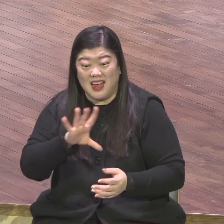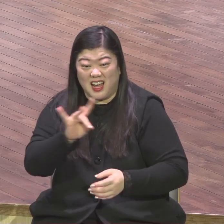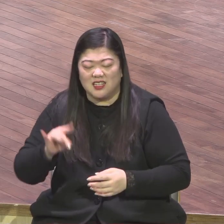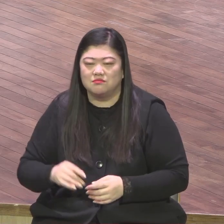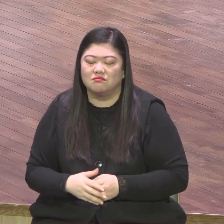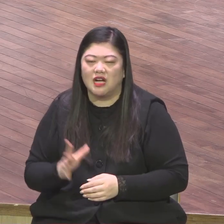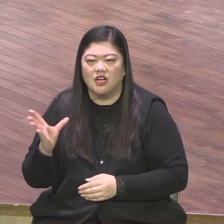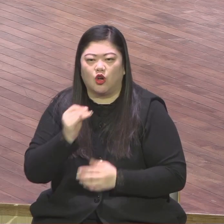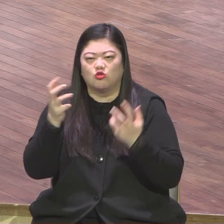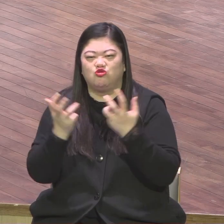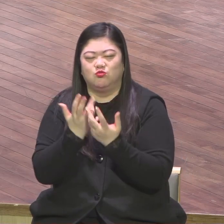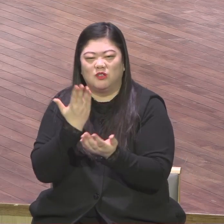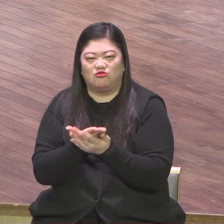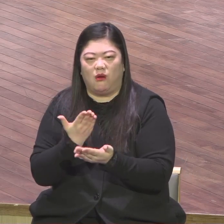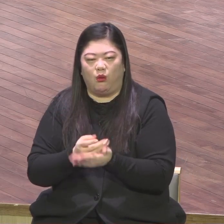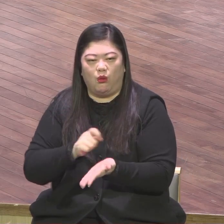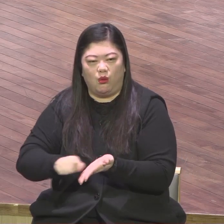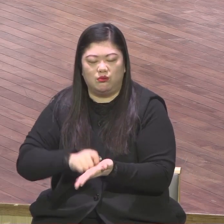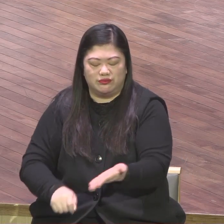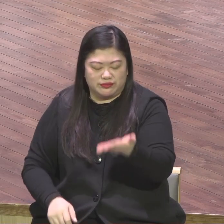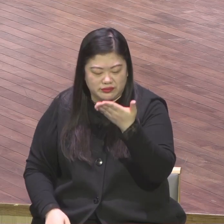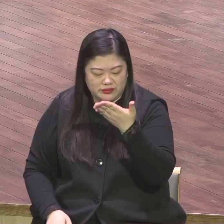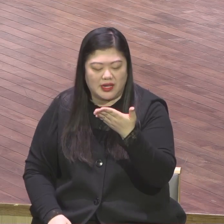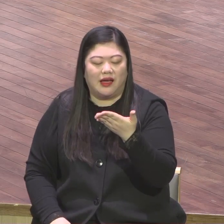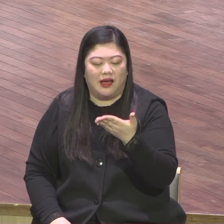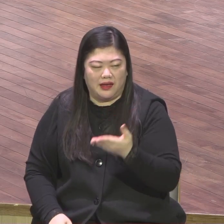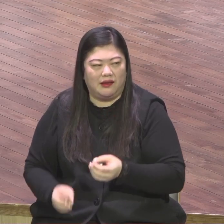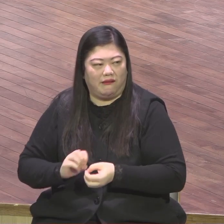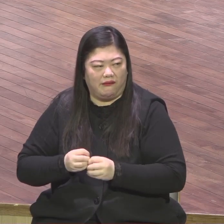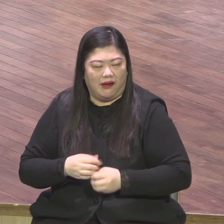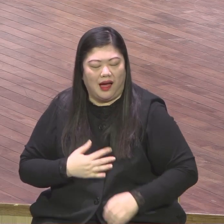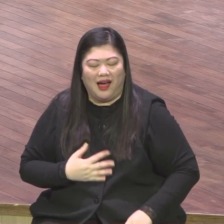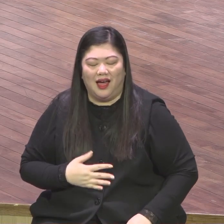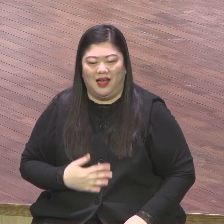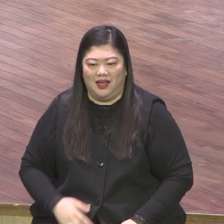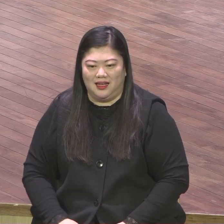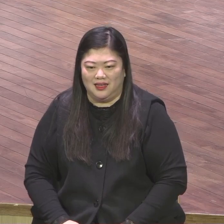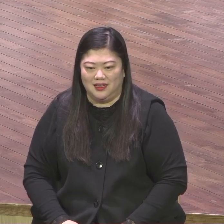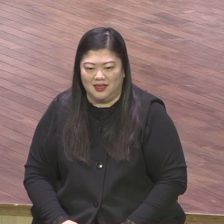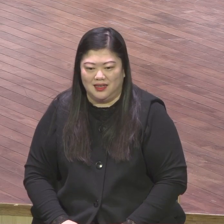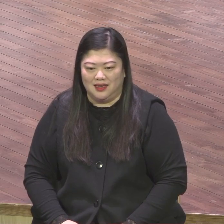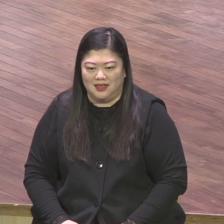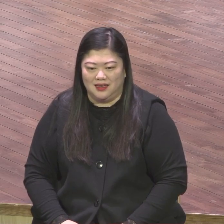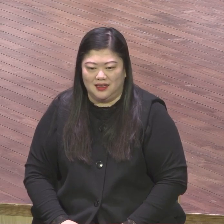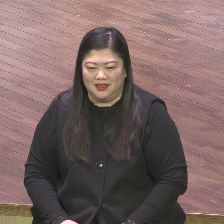세밀하게 하나님께 기도하되 꼭 들어야 될 것이 뭐냐 스타트 만운동